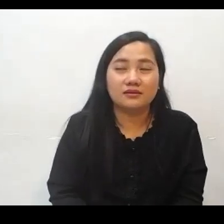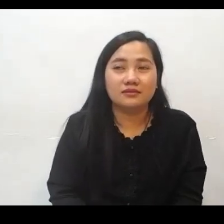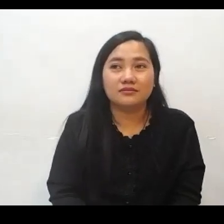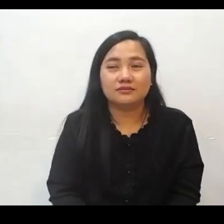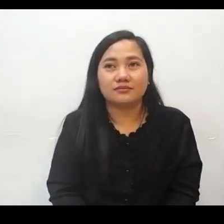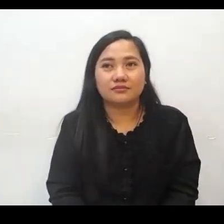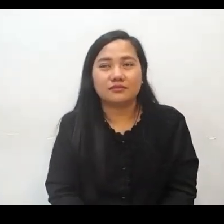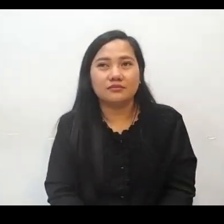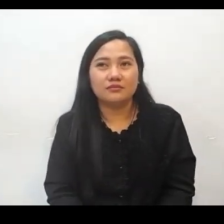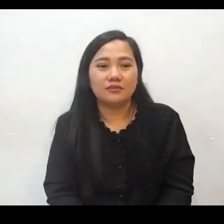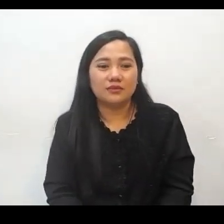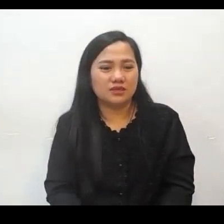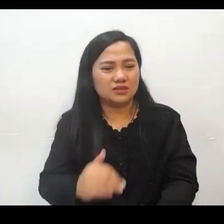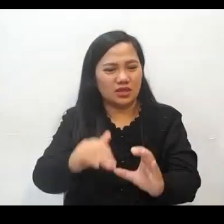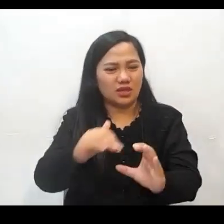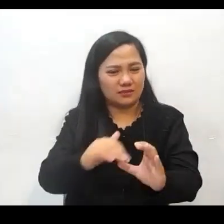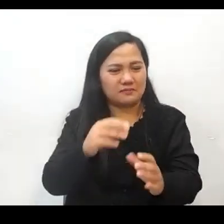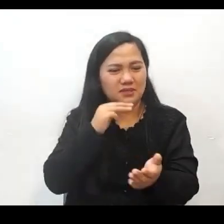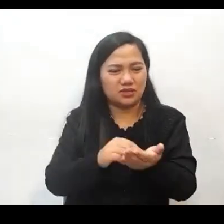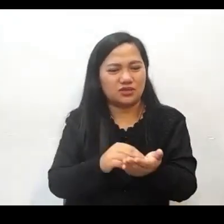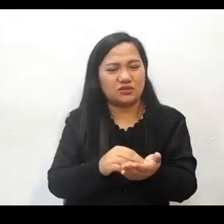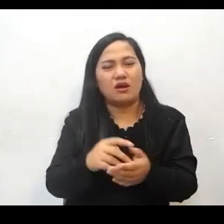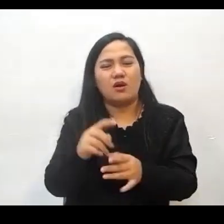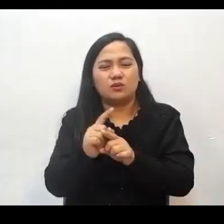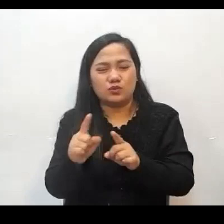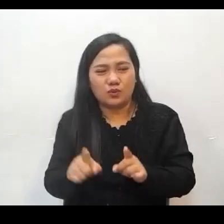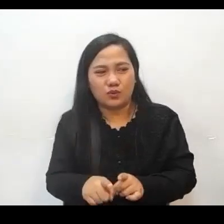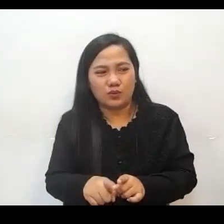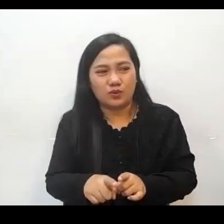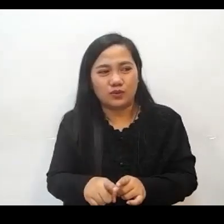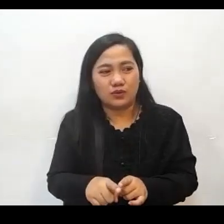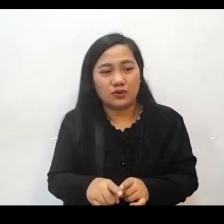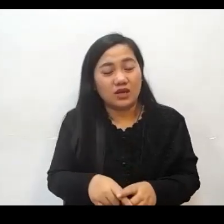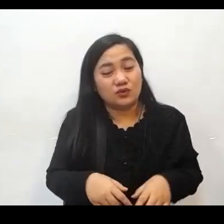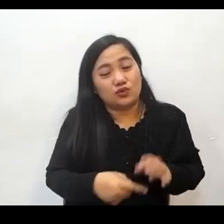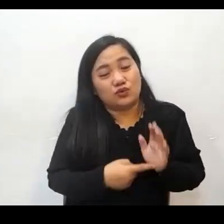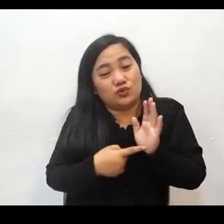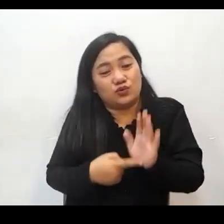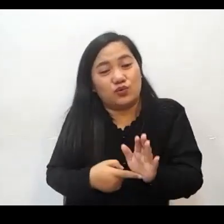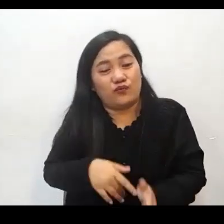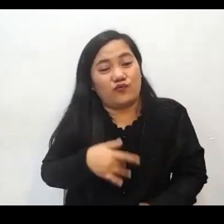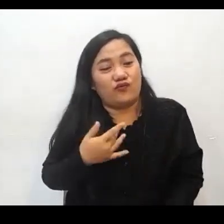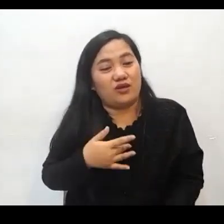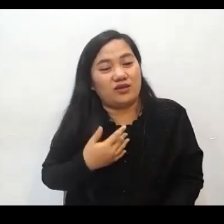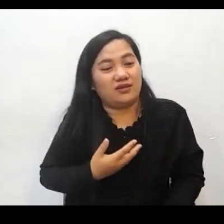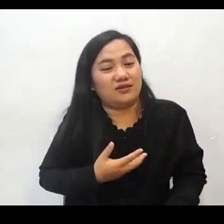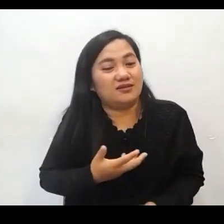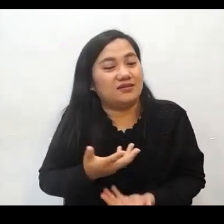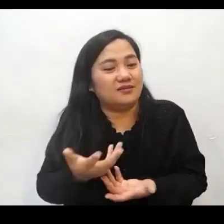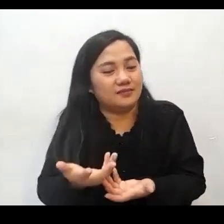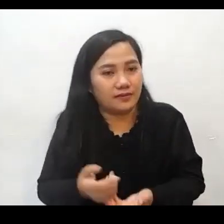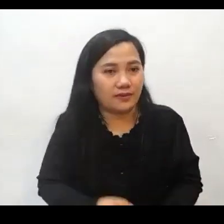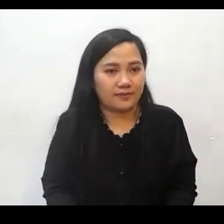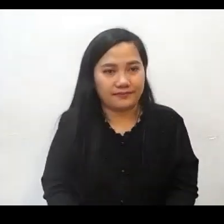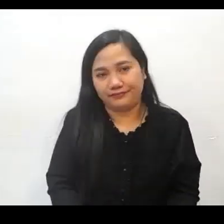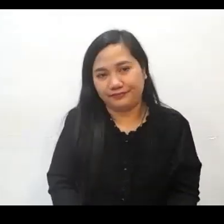Kaya nga sila ay nagpapadala ng mensahe at nagpapakita ng motibo. But Bible surely says how can the light